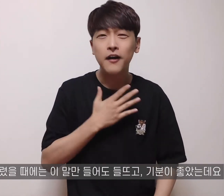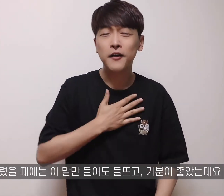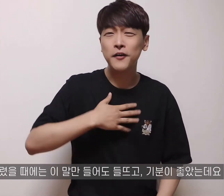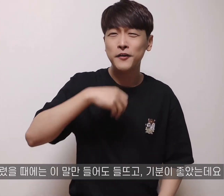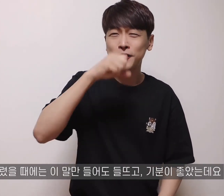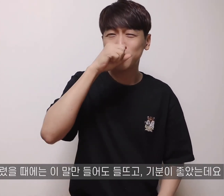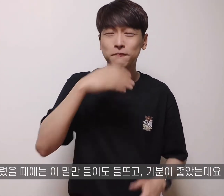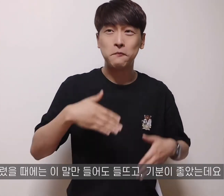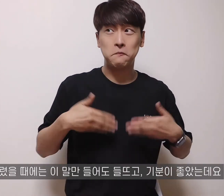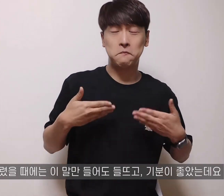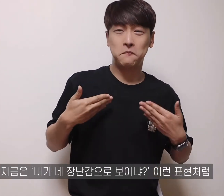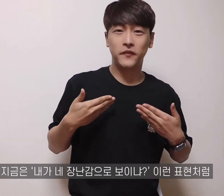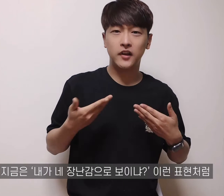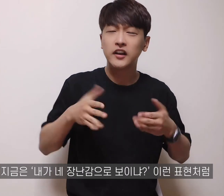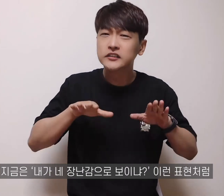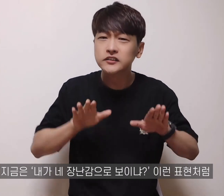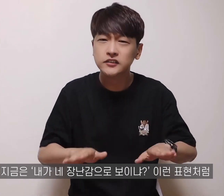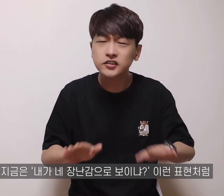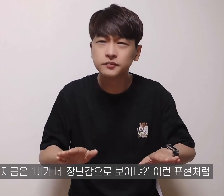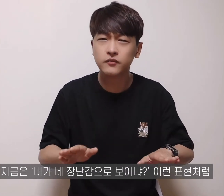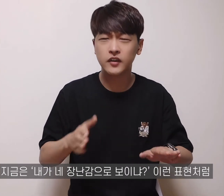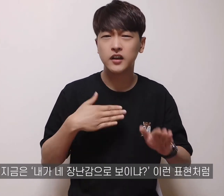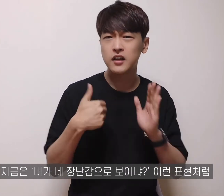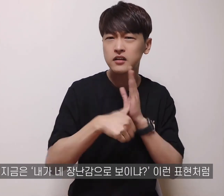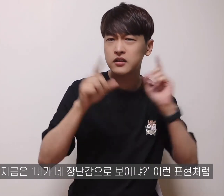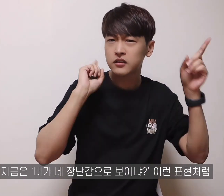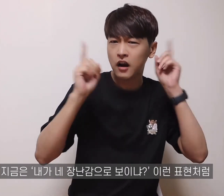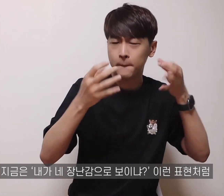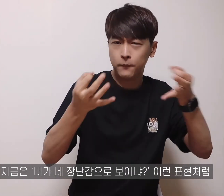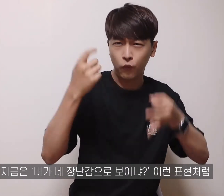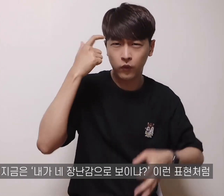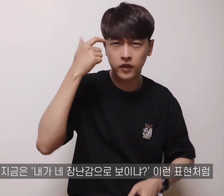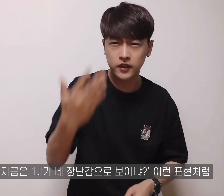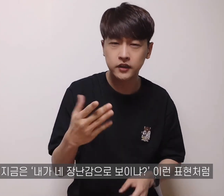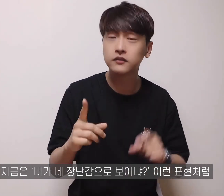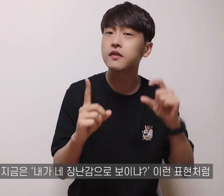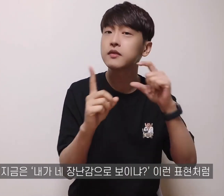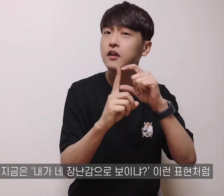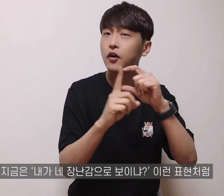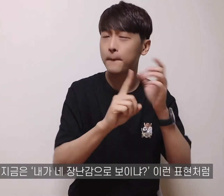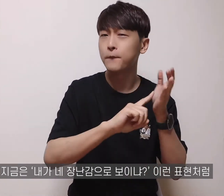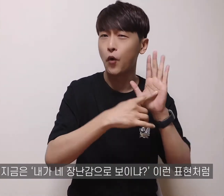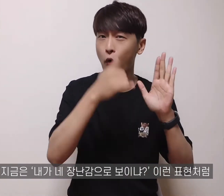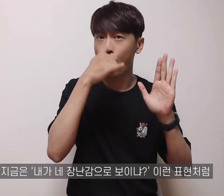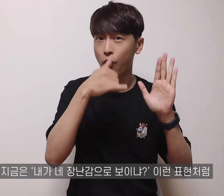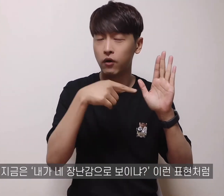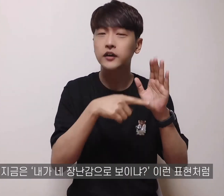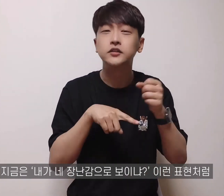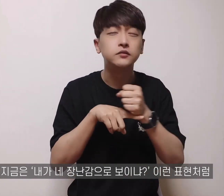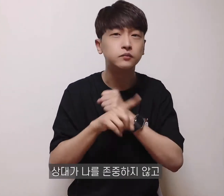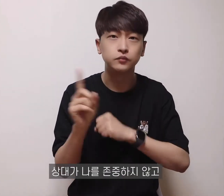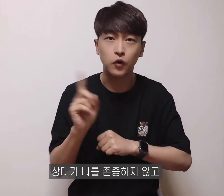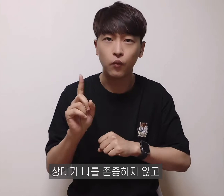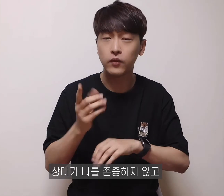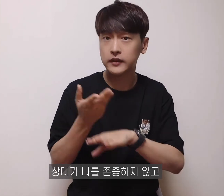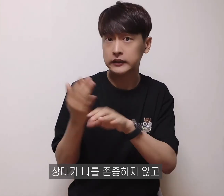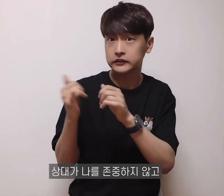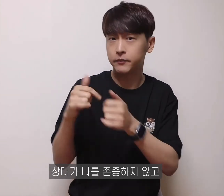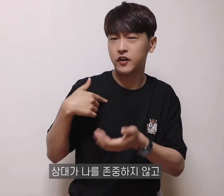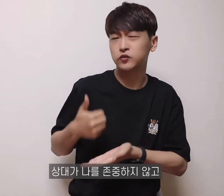지금은 내가니 장난감으로 보이냐? 이런 표현처럼 상대가 나를 존중하지